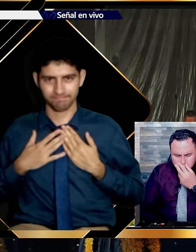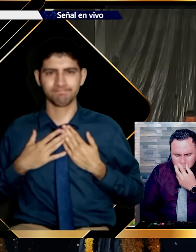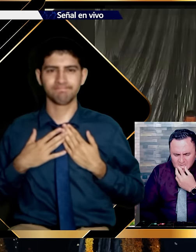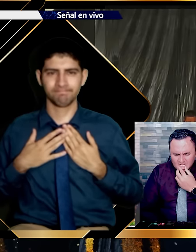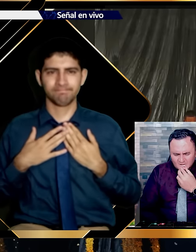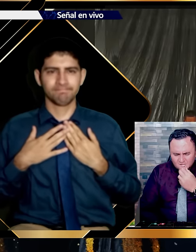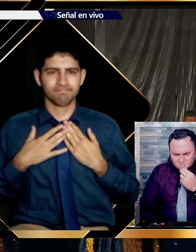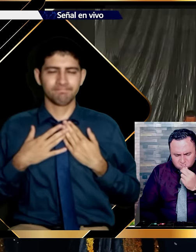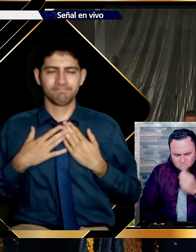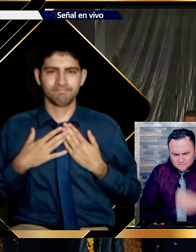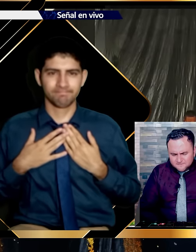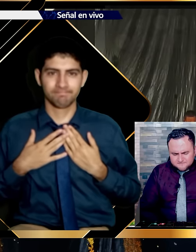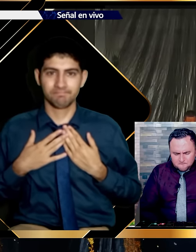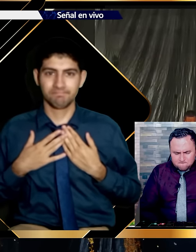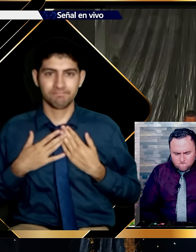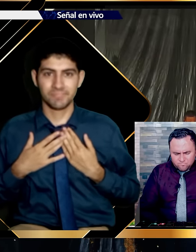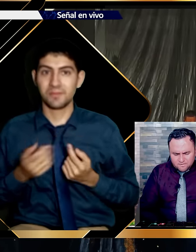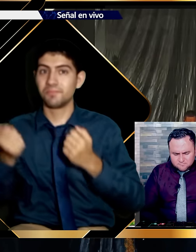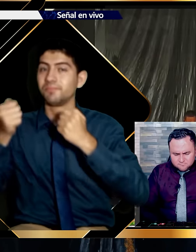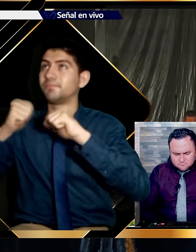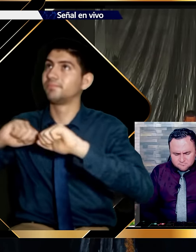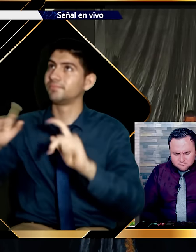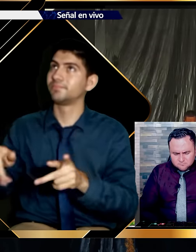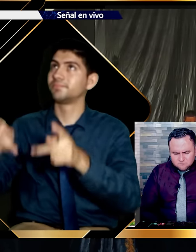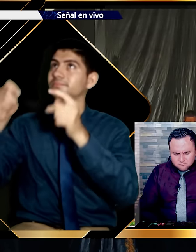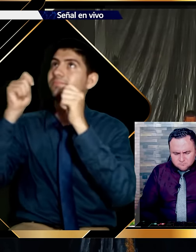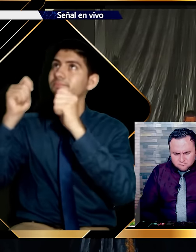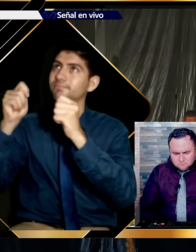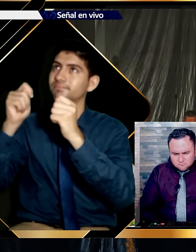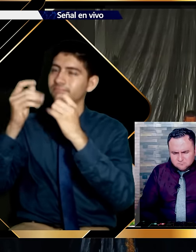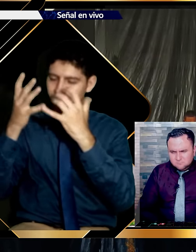Retén lo que tienes. Para que ninguno tome tu corona.